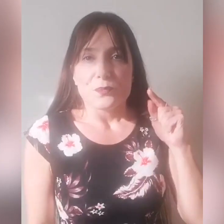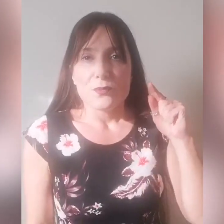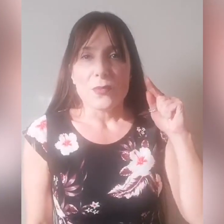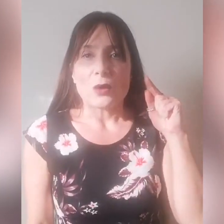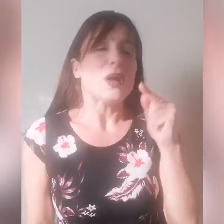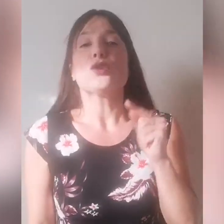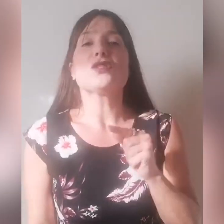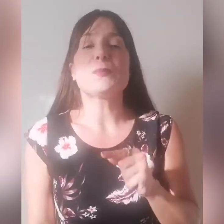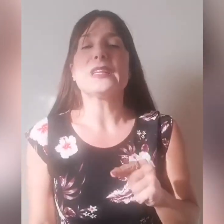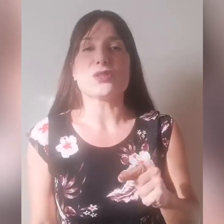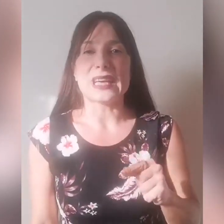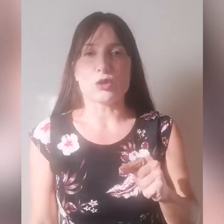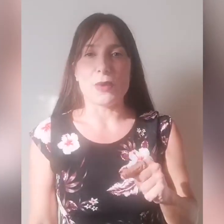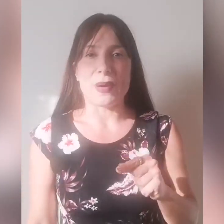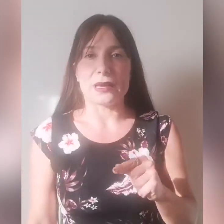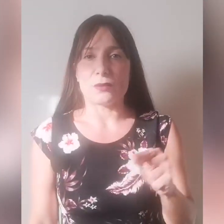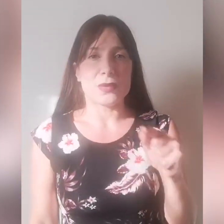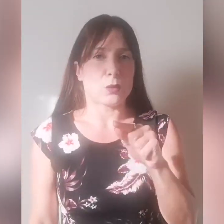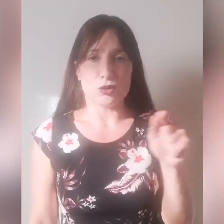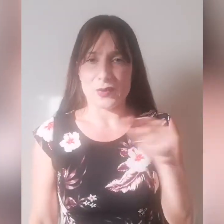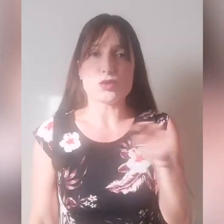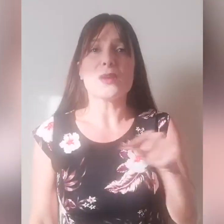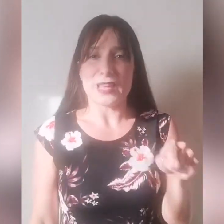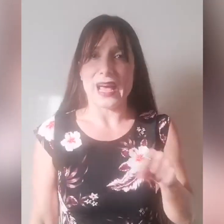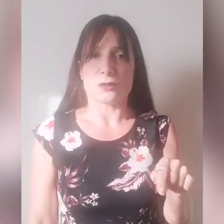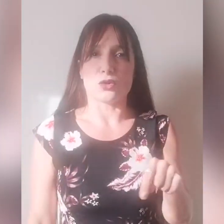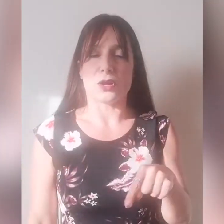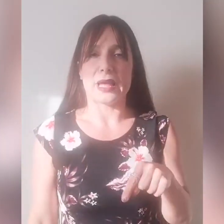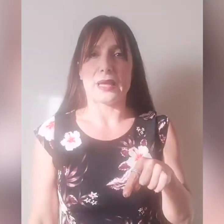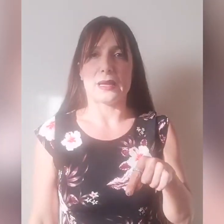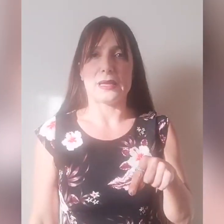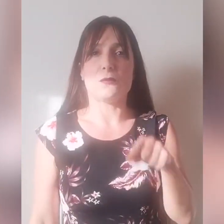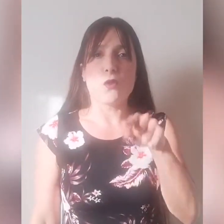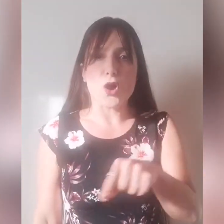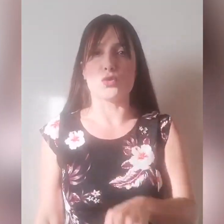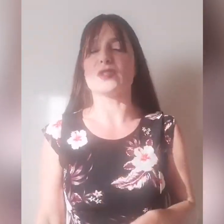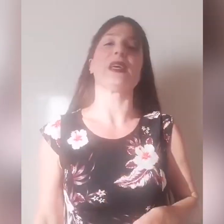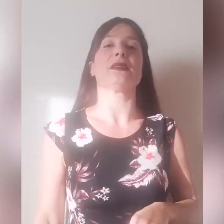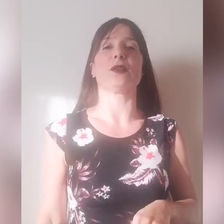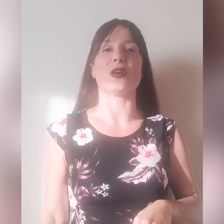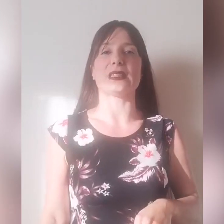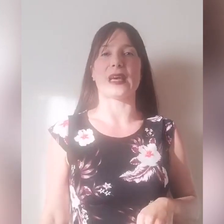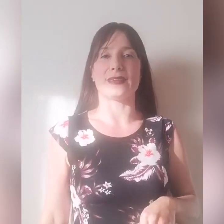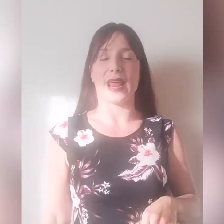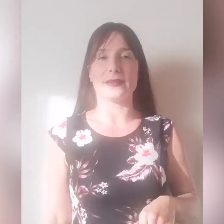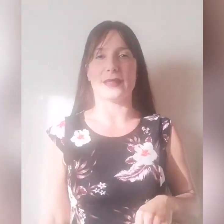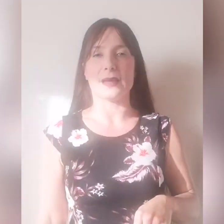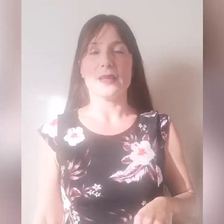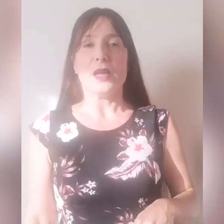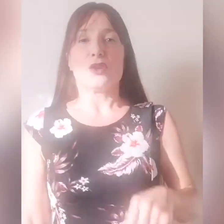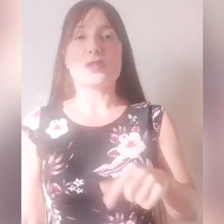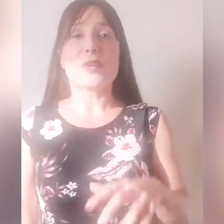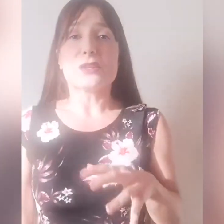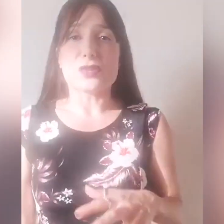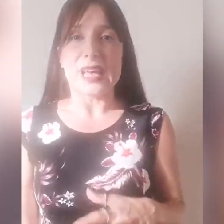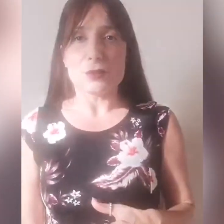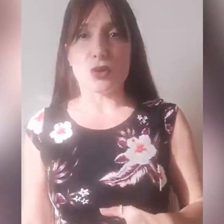Quando lo Spirito Santo mi ha dato il focus di questa diretta, lo Spirito Santo